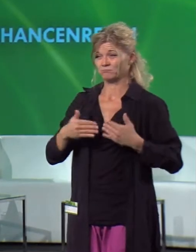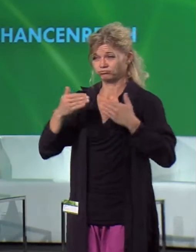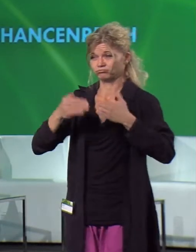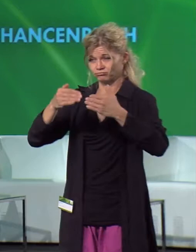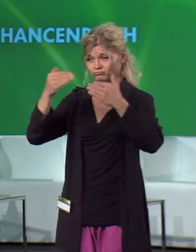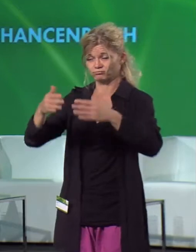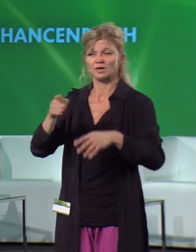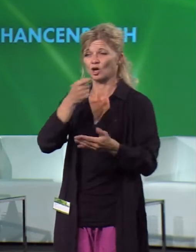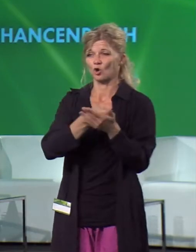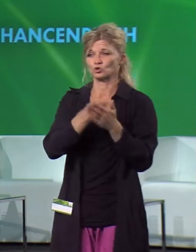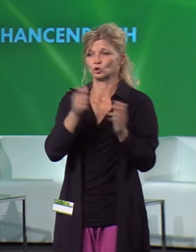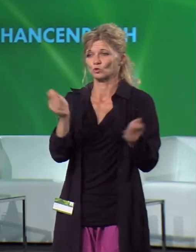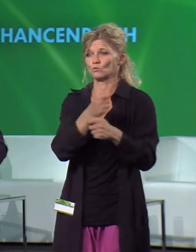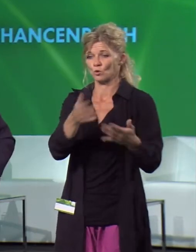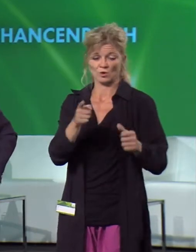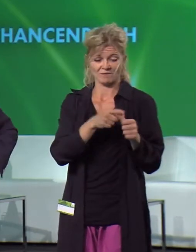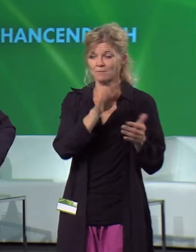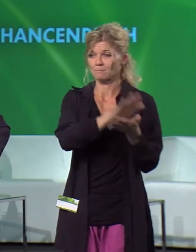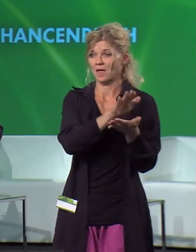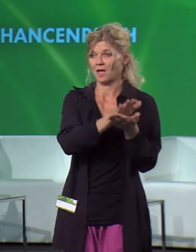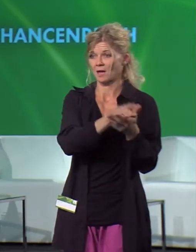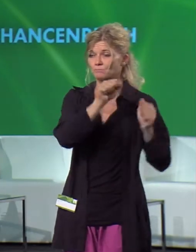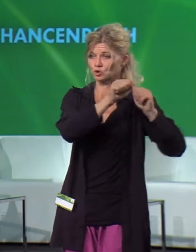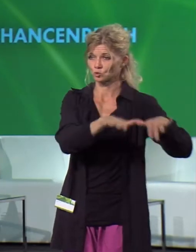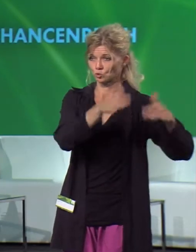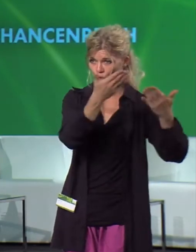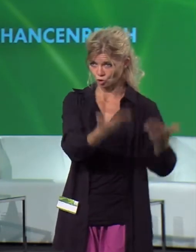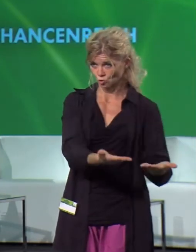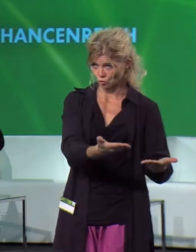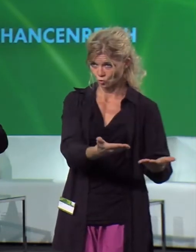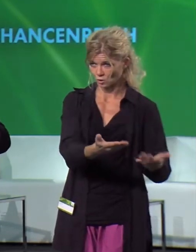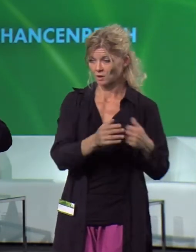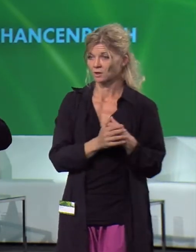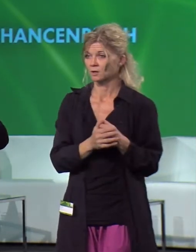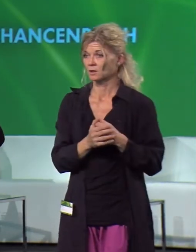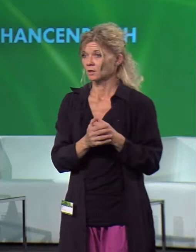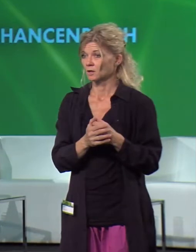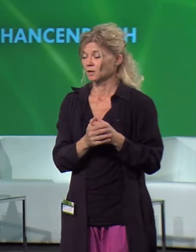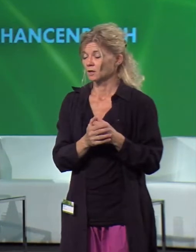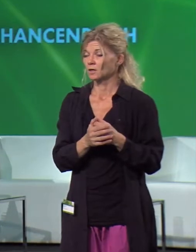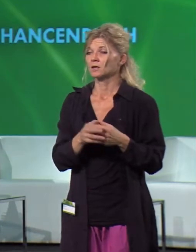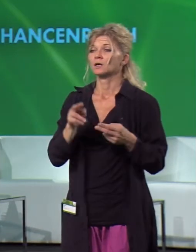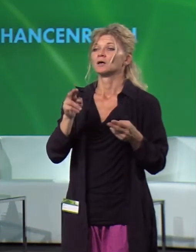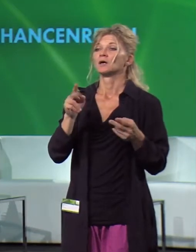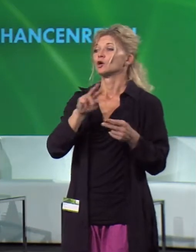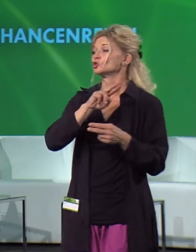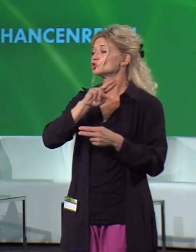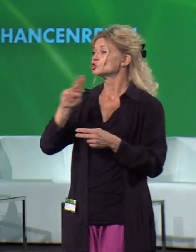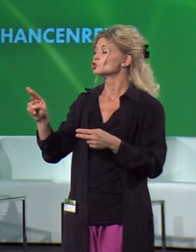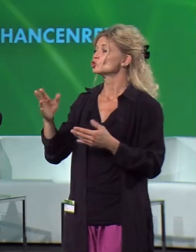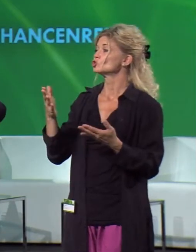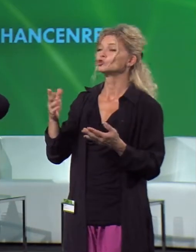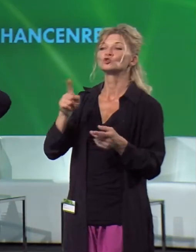Energiesystem aufrechterhalten wollte in seinen Strukturen, das zugeschnitten ist auf die herkömmlichen Energien und lediglich die Energiequelle